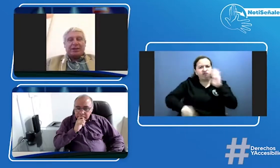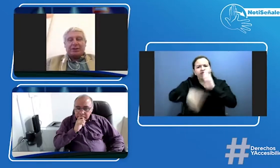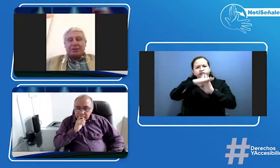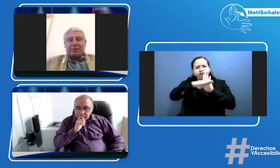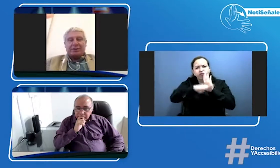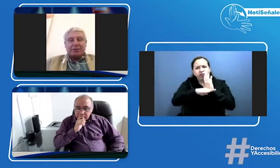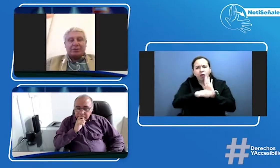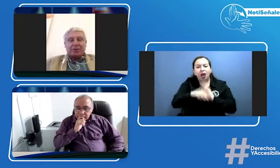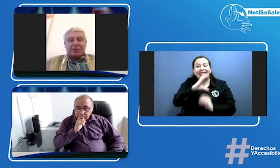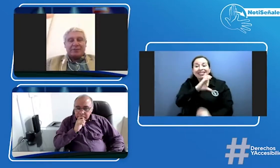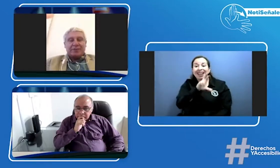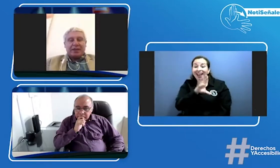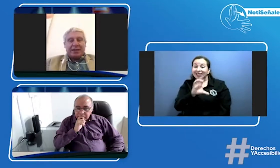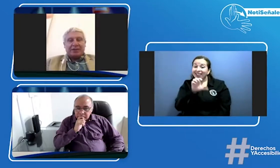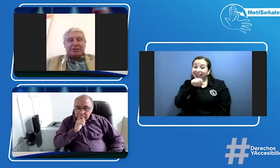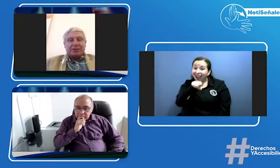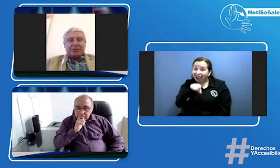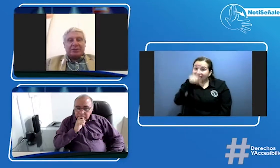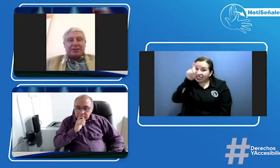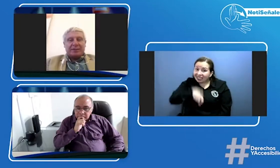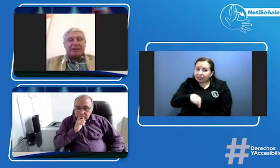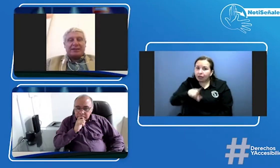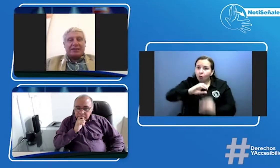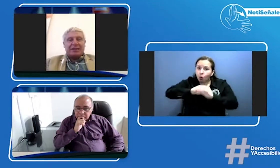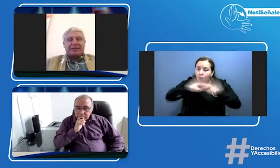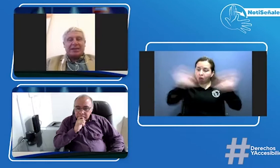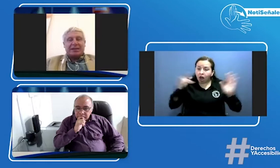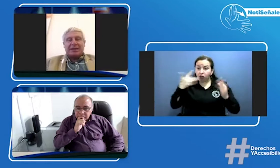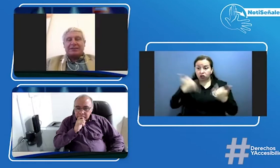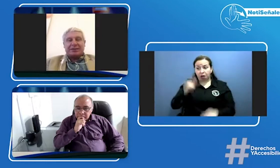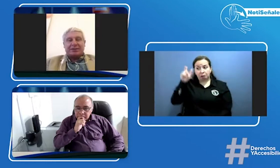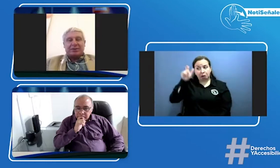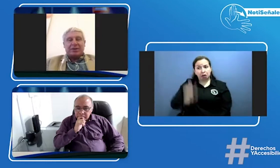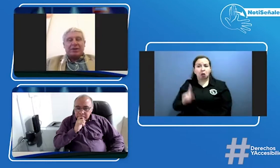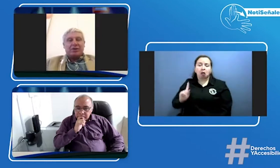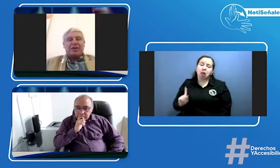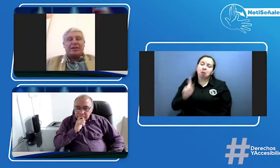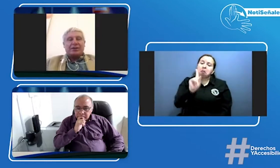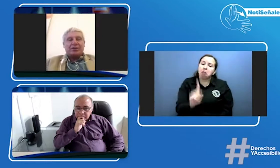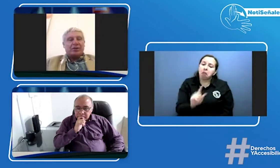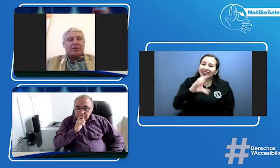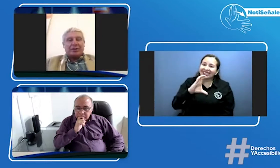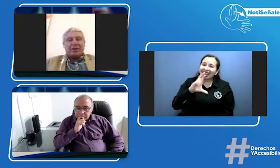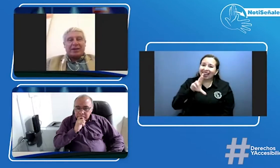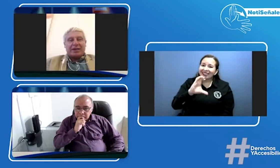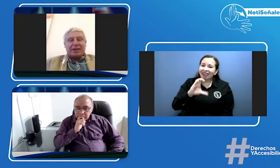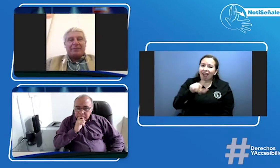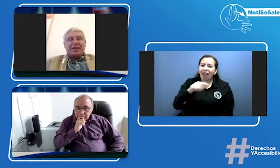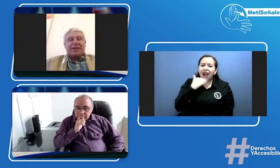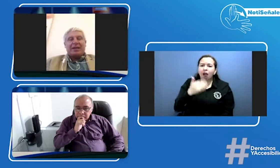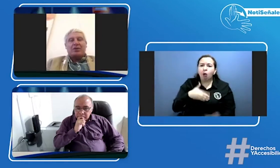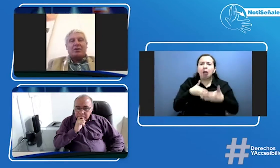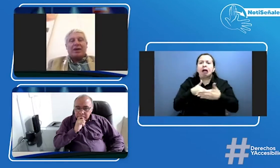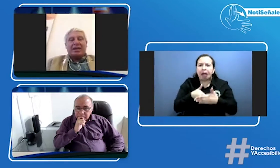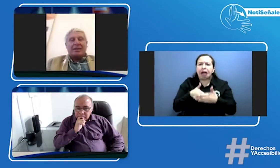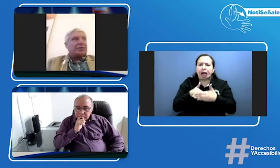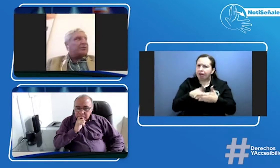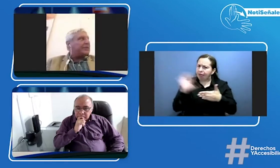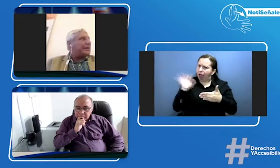reconocimiento de conductores y entonces cuando el aspirante llegue a ese centro no encuentre una barrera y no vayan de pronto a tener